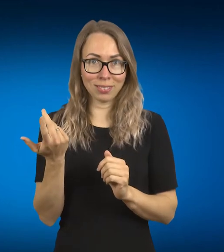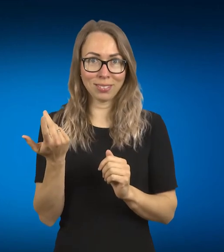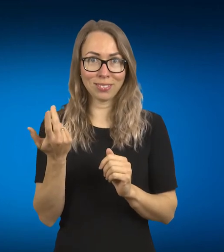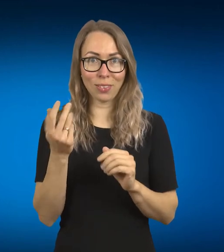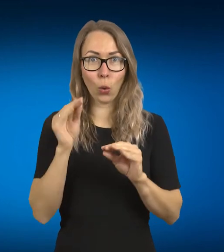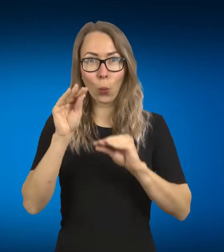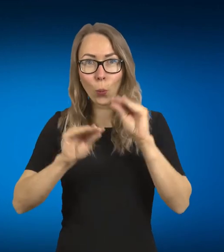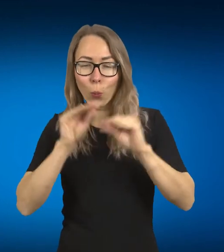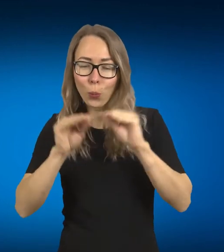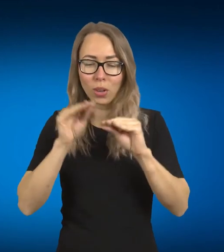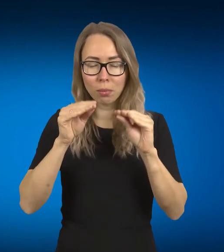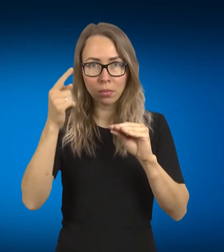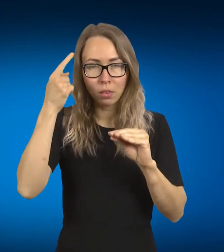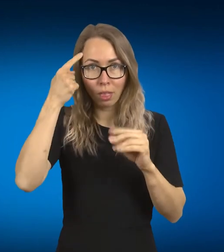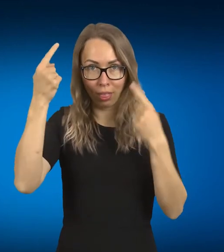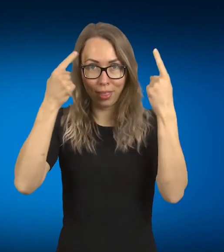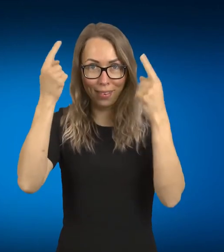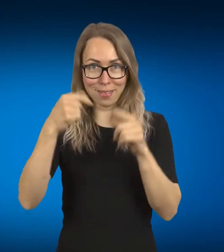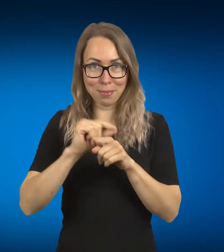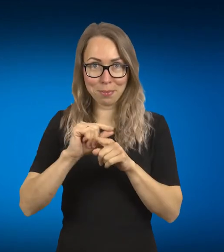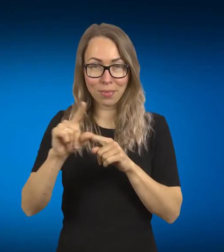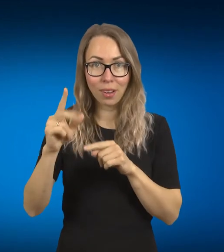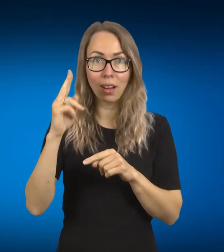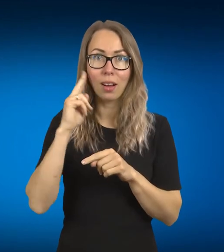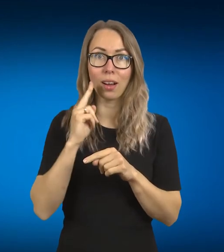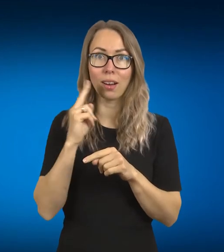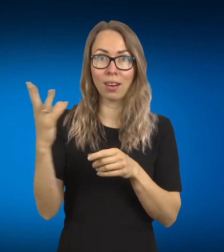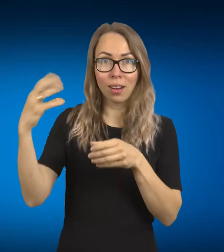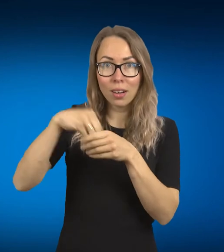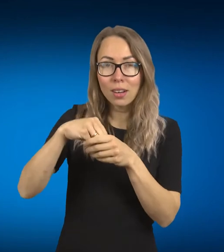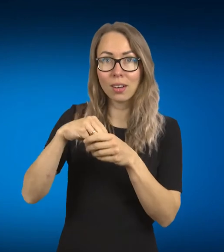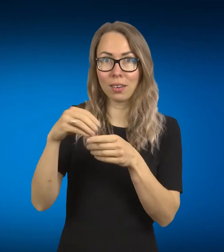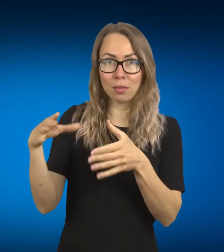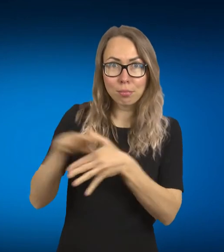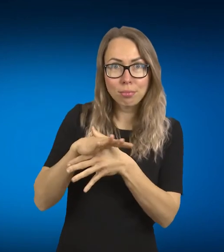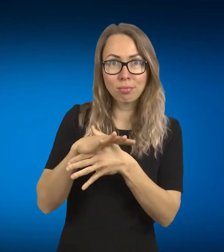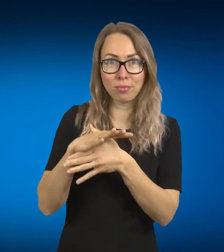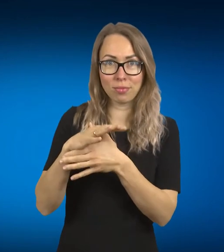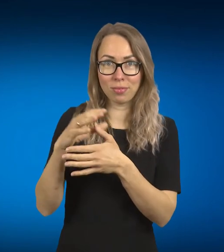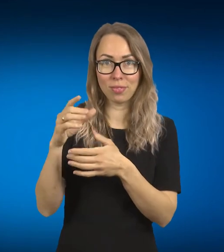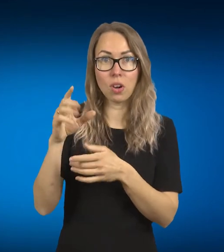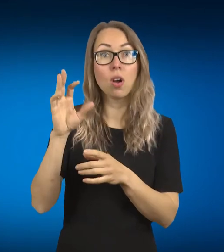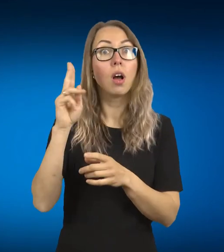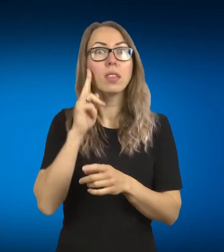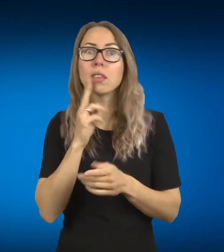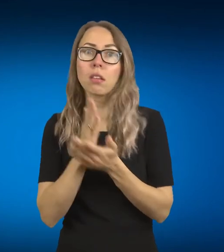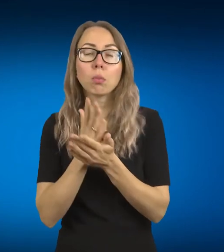ir pačioje gamybai dalyvavo, kur tie jisų klausos negalia turinti žmonės. Tai tiesiog labai